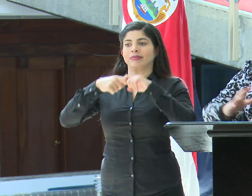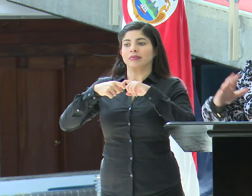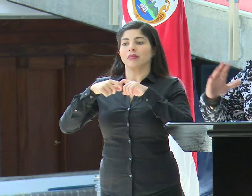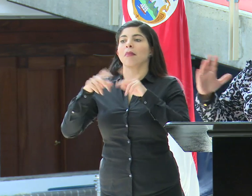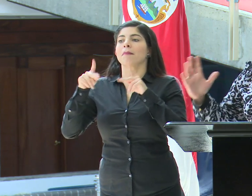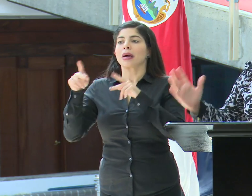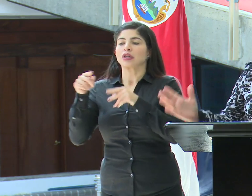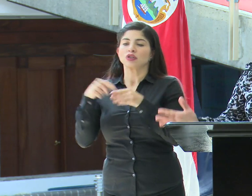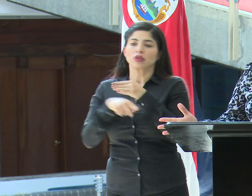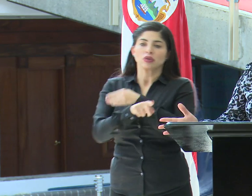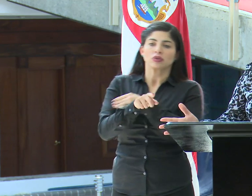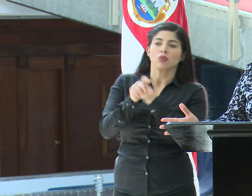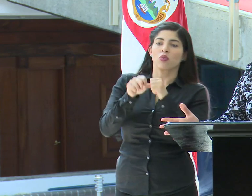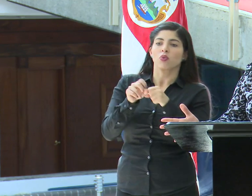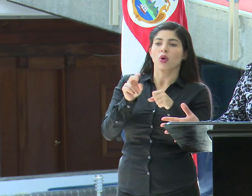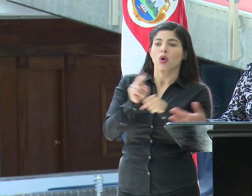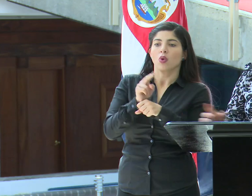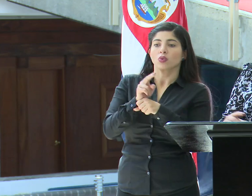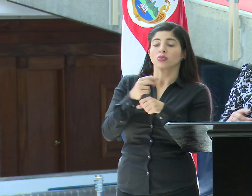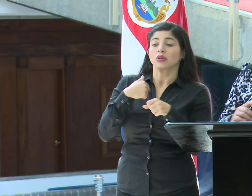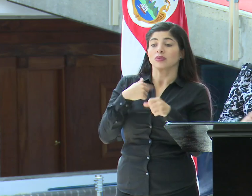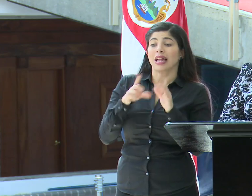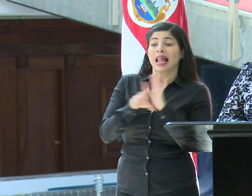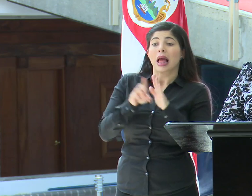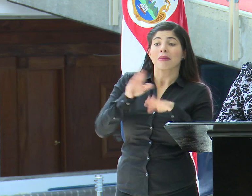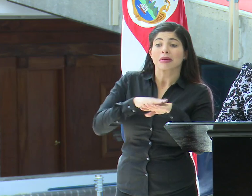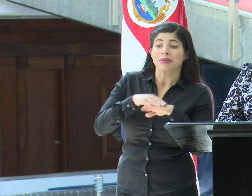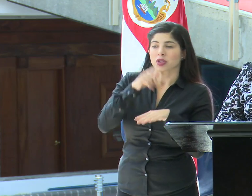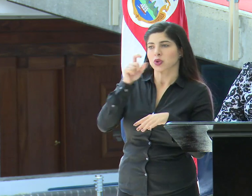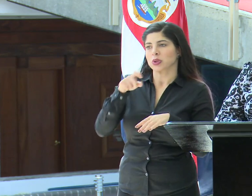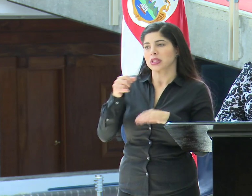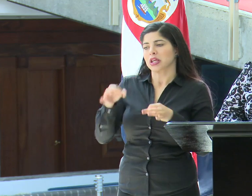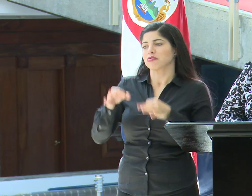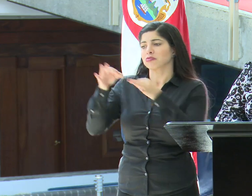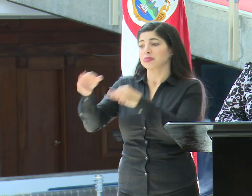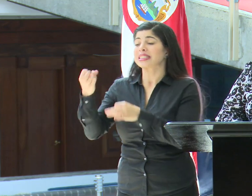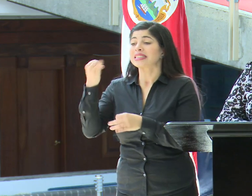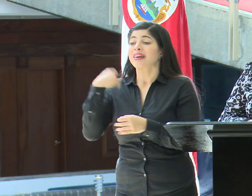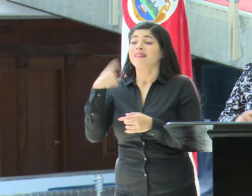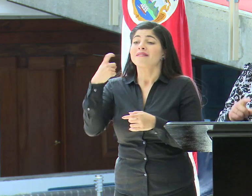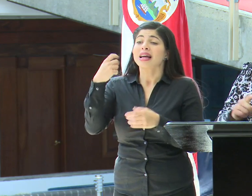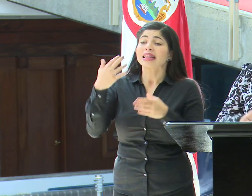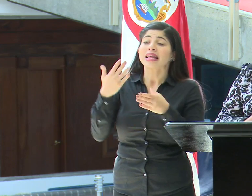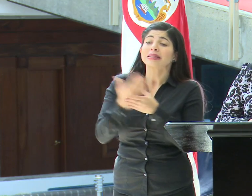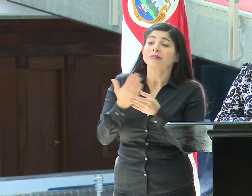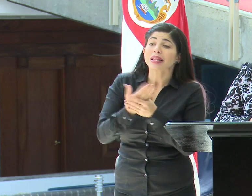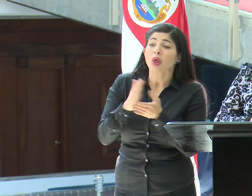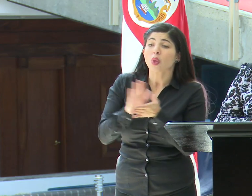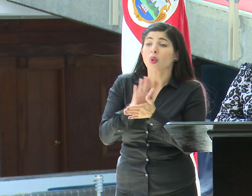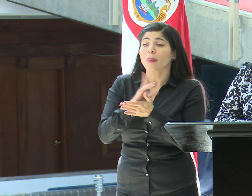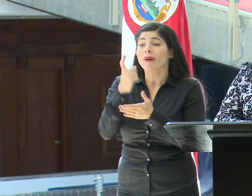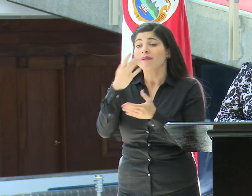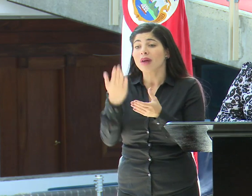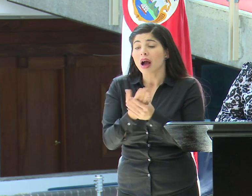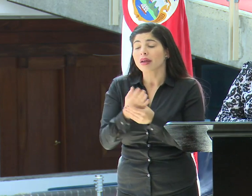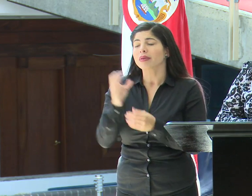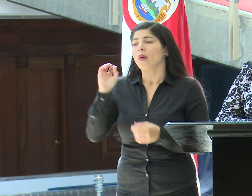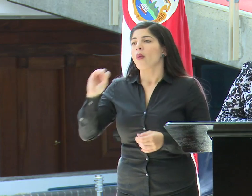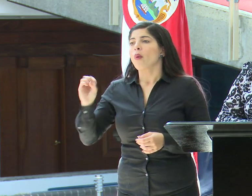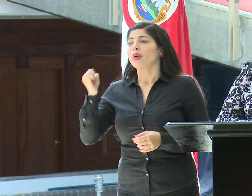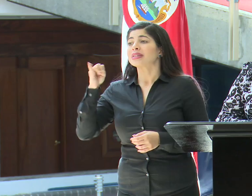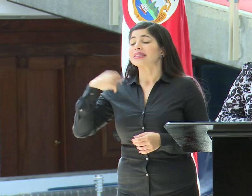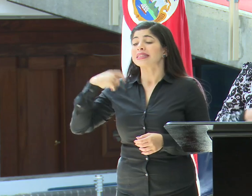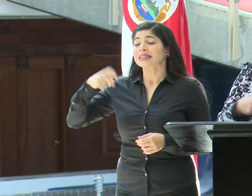contar con una extensión de su permanencia legal. Si le hace falta entregar documentos en el expediente, si tiene que hacer un trámite,